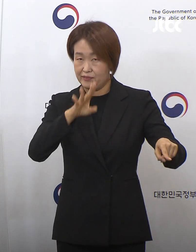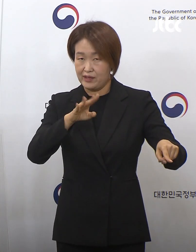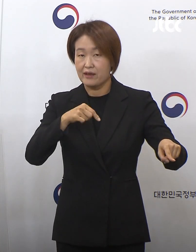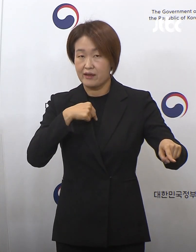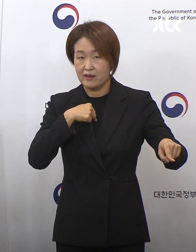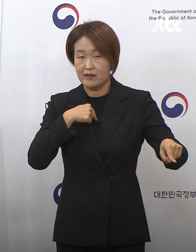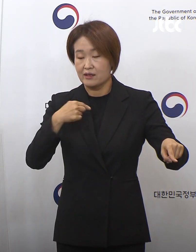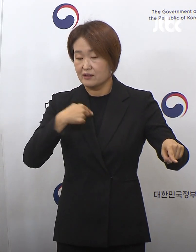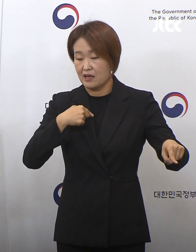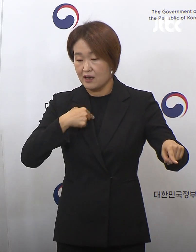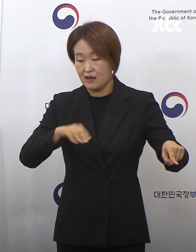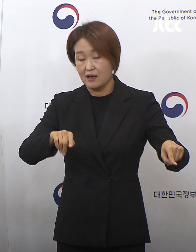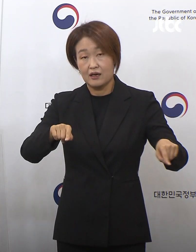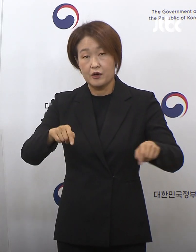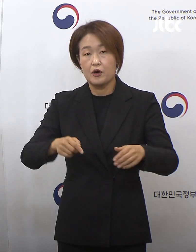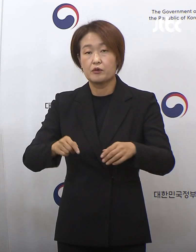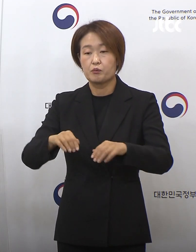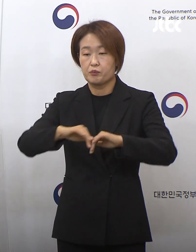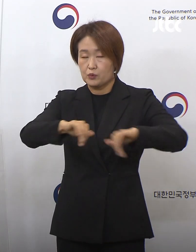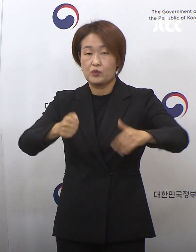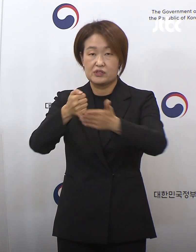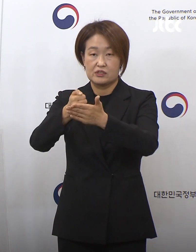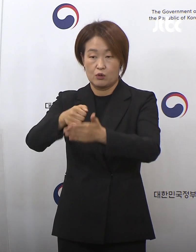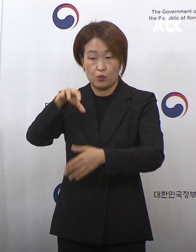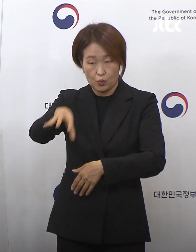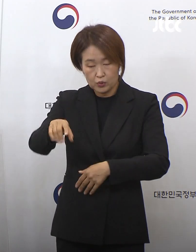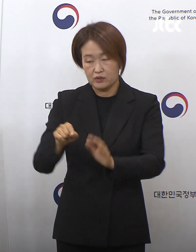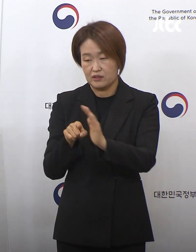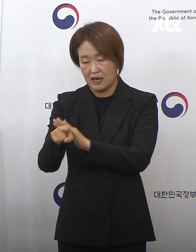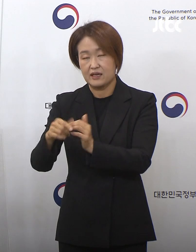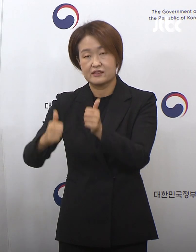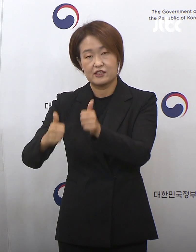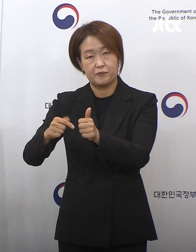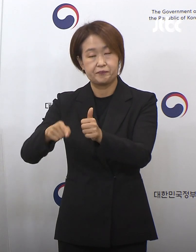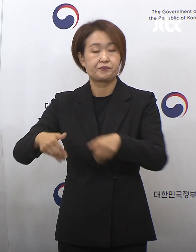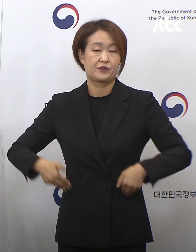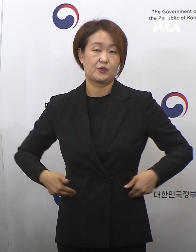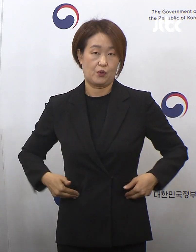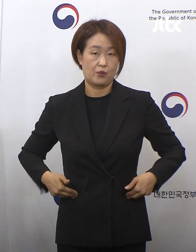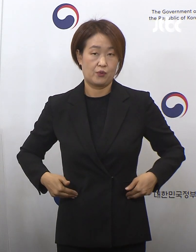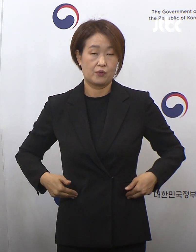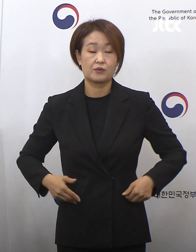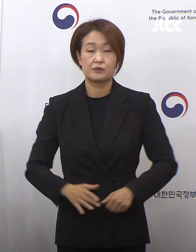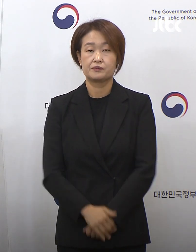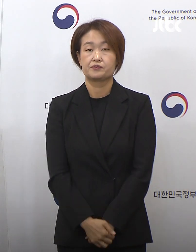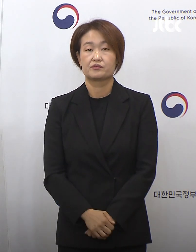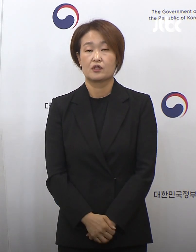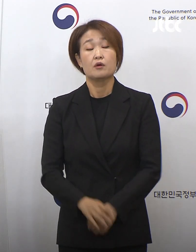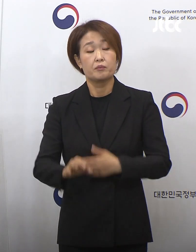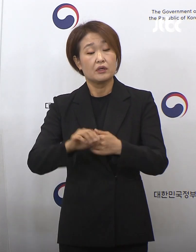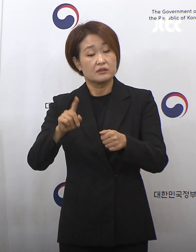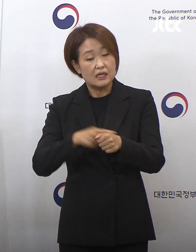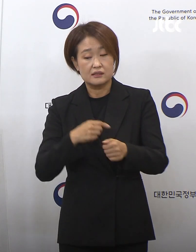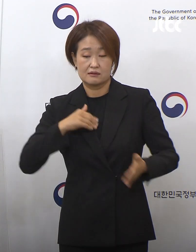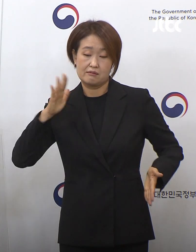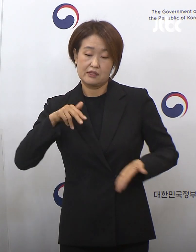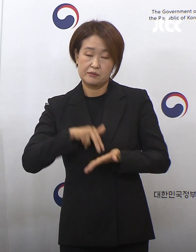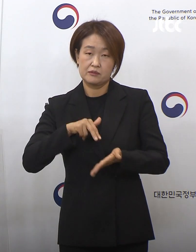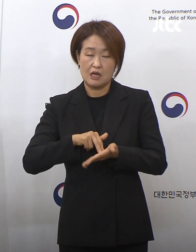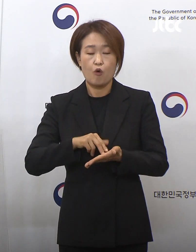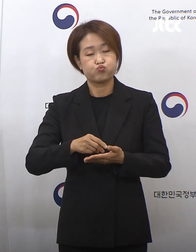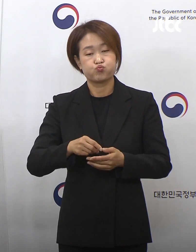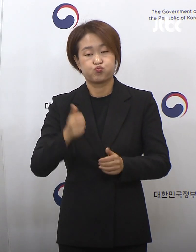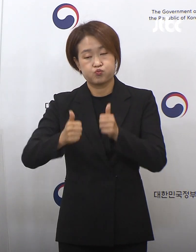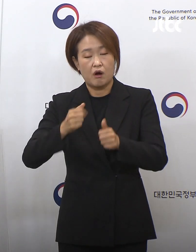시험을 볼 수 있도록 그렇게 조치를 취해주시는 것이 필요합니다. 그래서 수능이 차질 없이 시행이 될 수